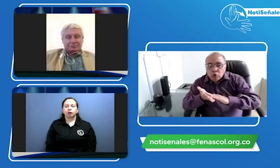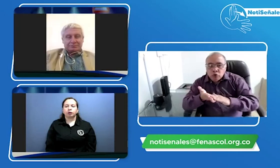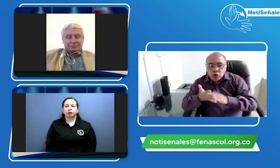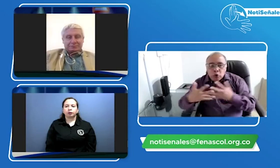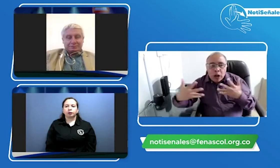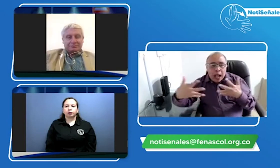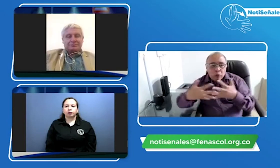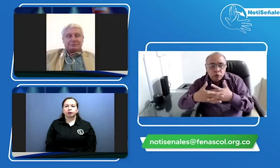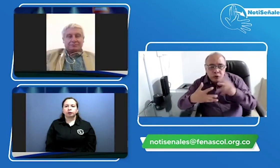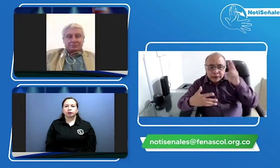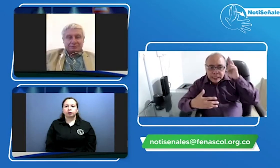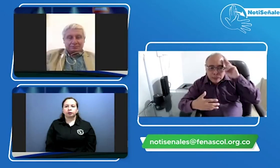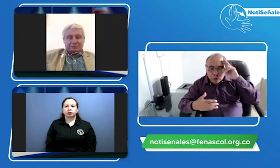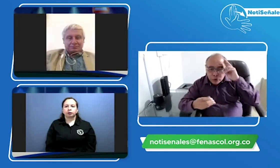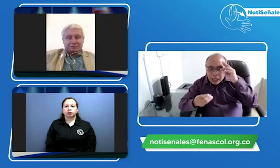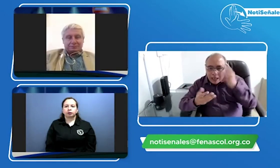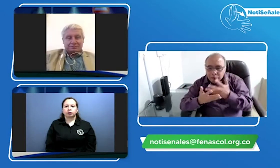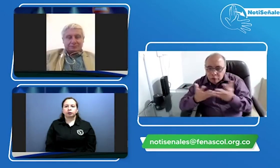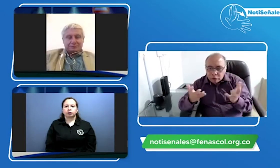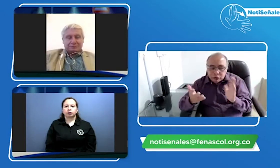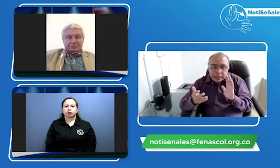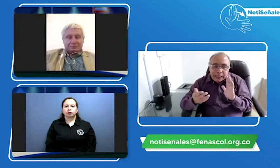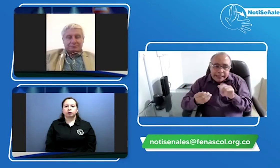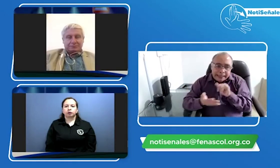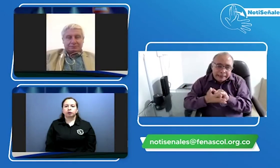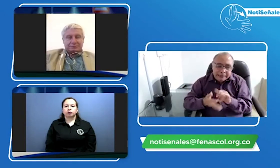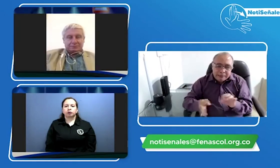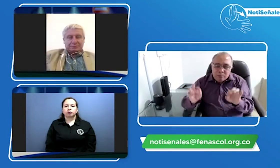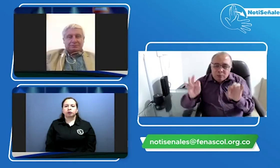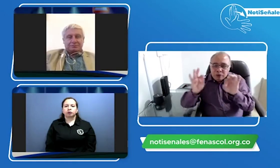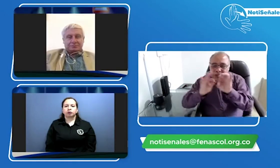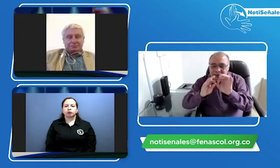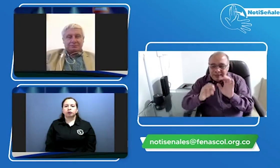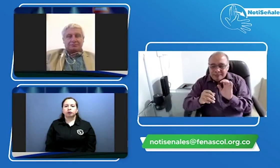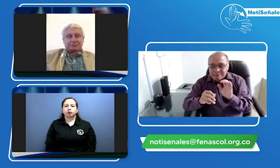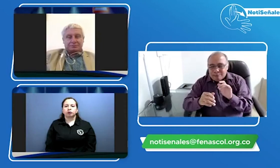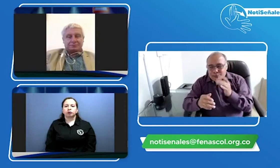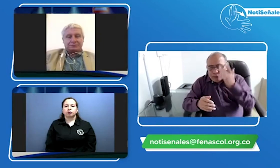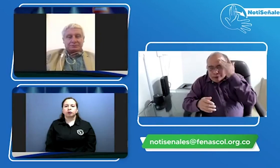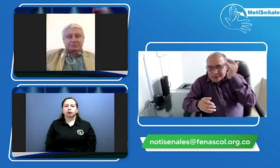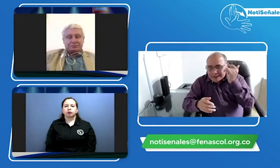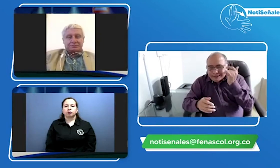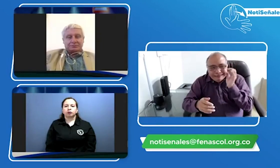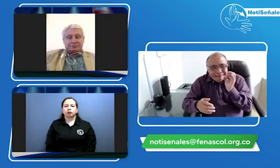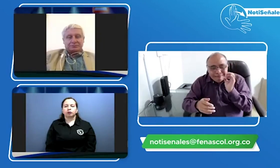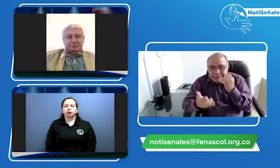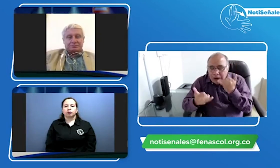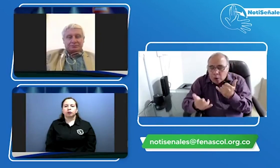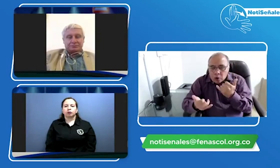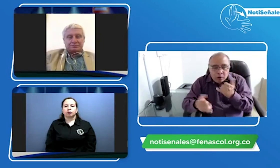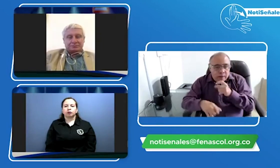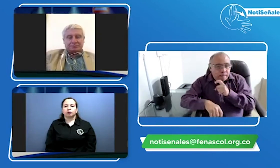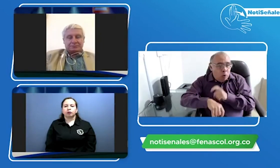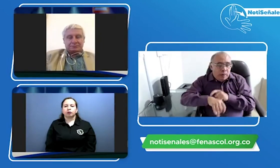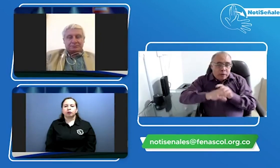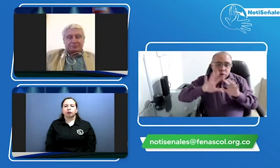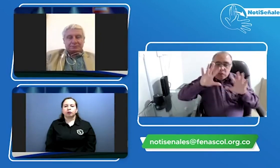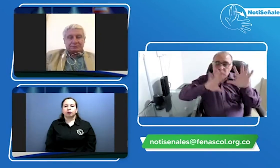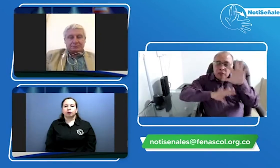afirmativas junto con los centros de enseñanza automovilística porque se necesitan hacer esta clase